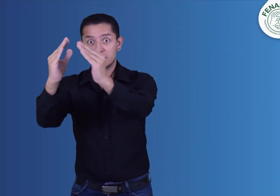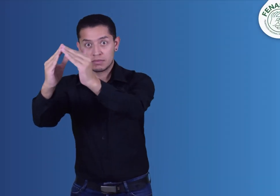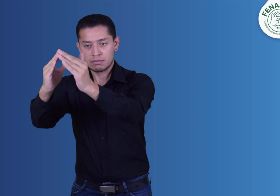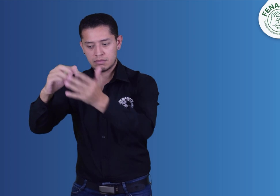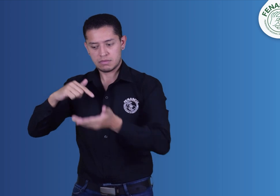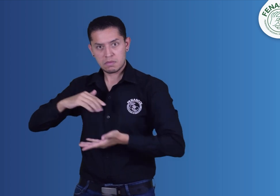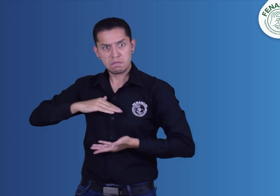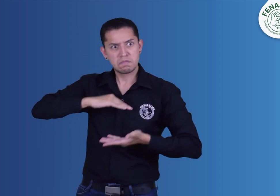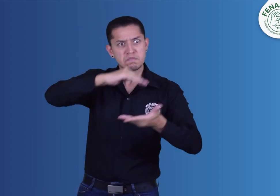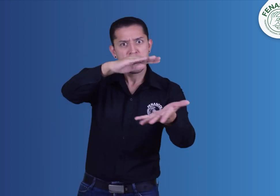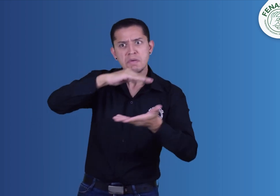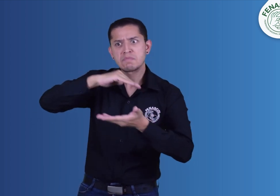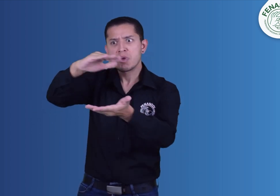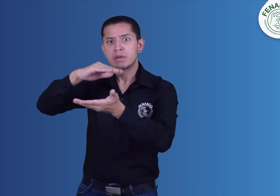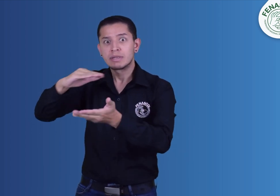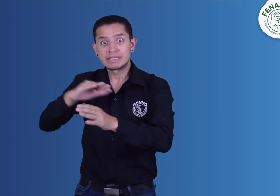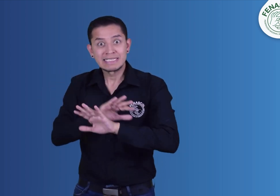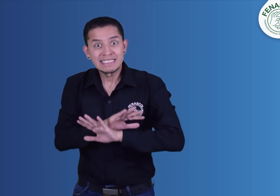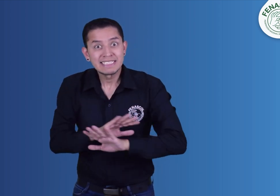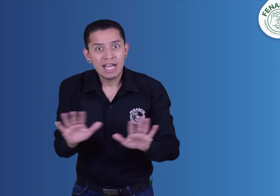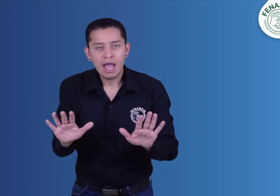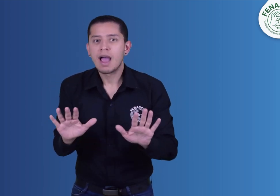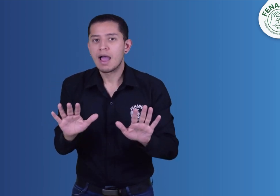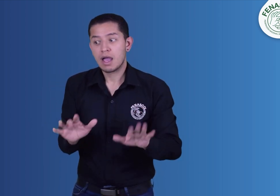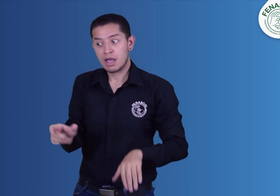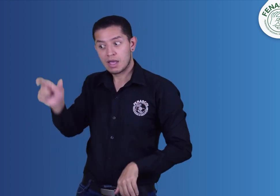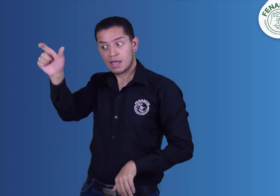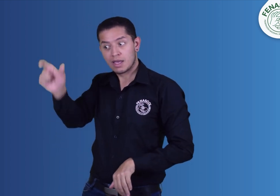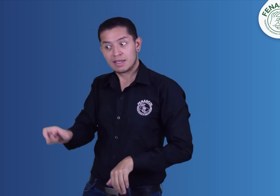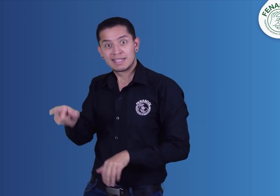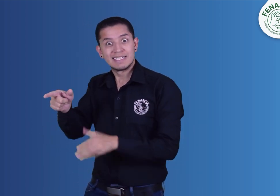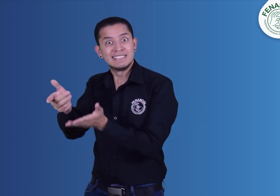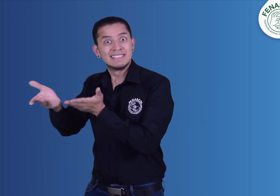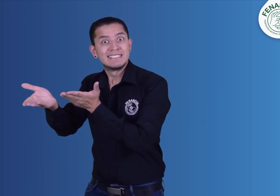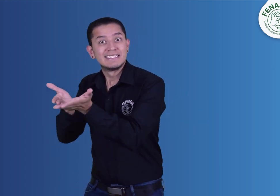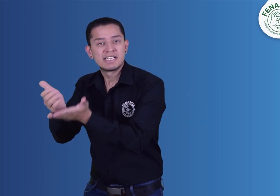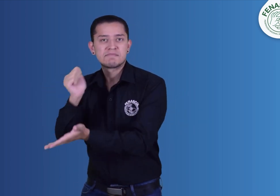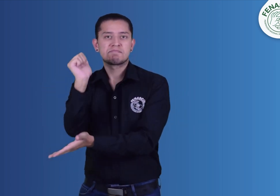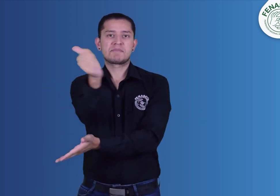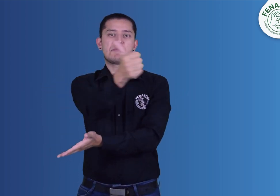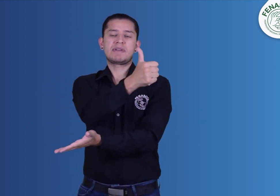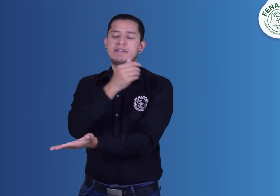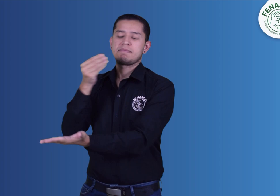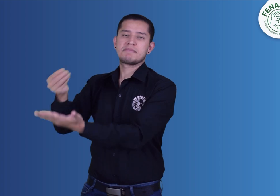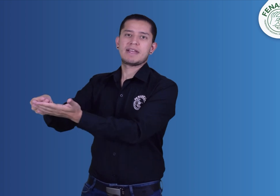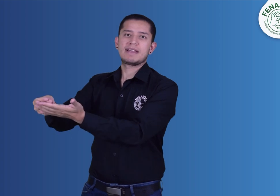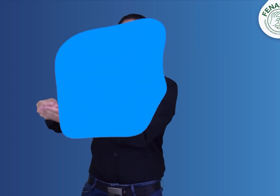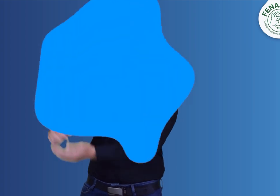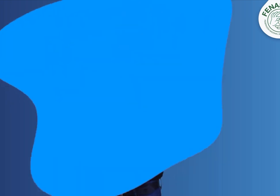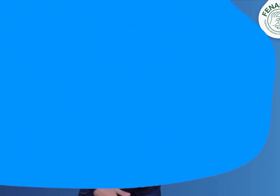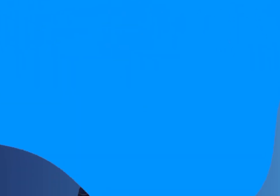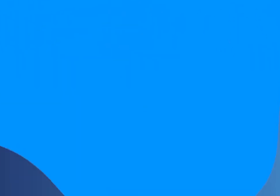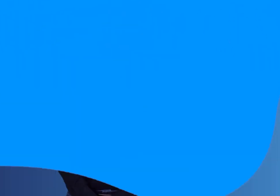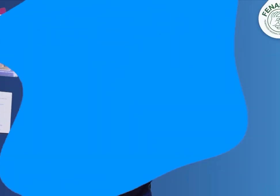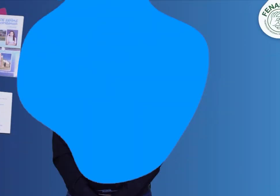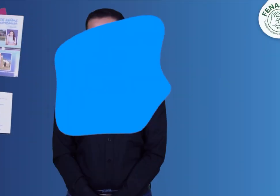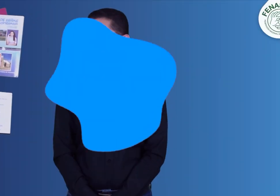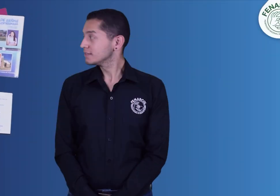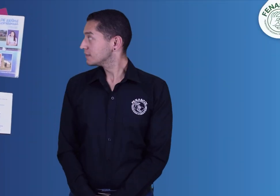Tan pronto recibas el material en casa, debes pagar el costo por el servicio de envío. Este